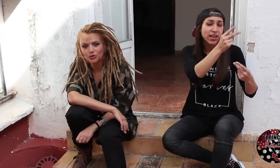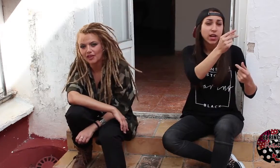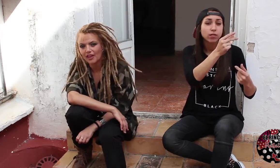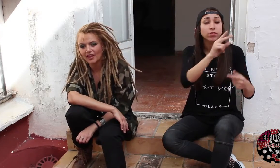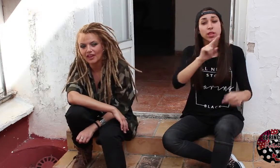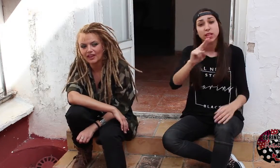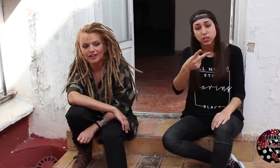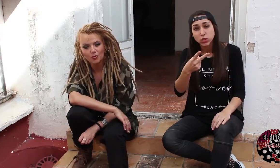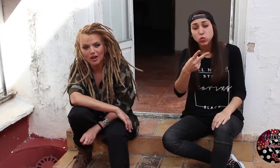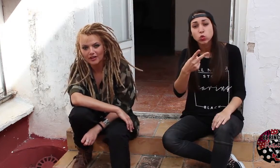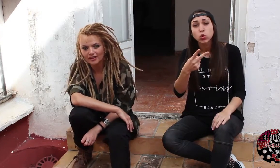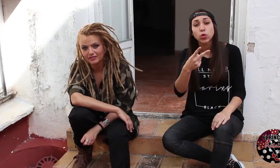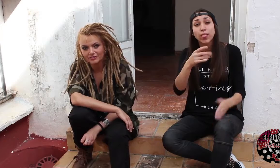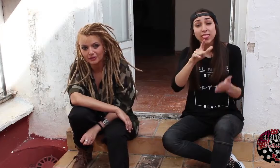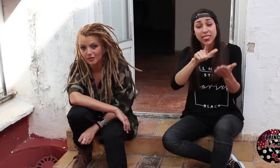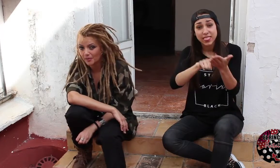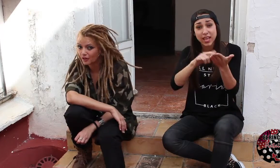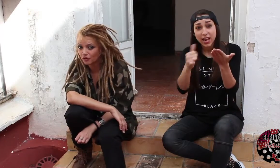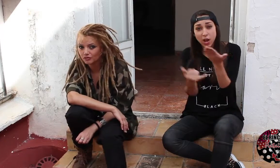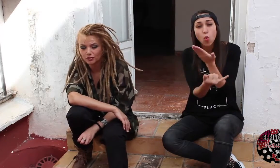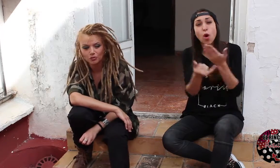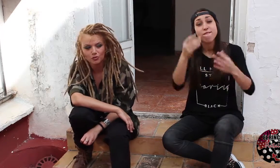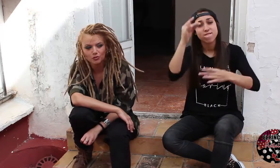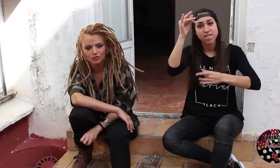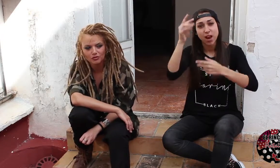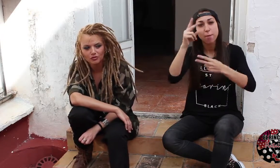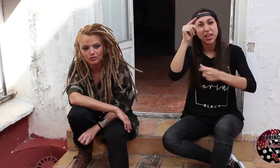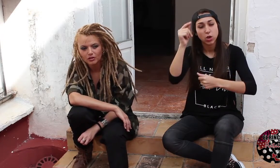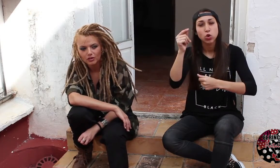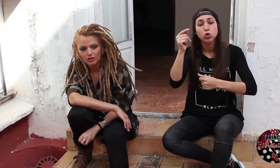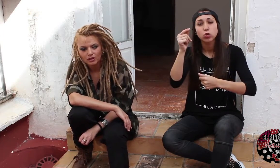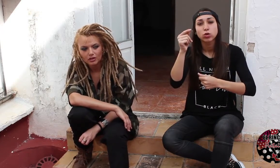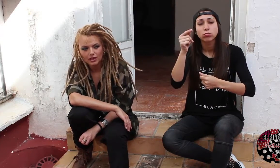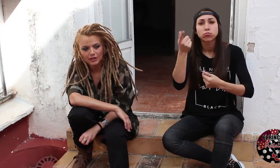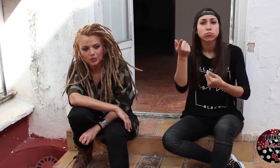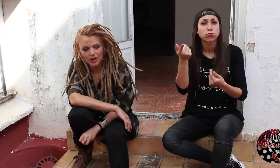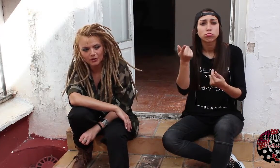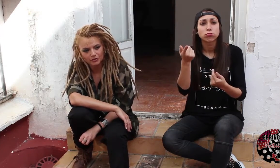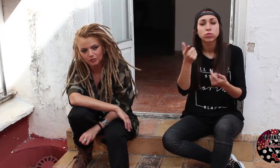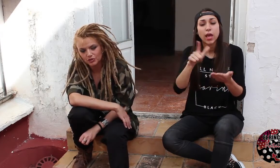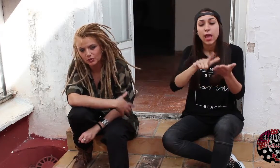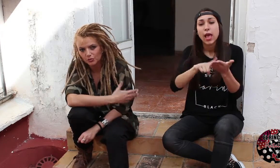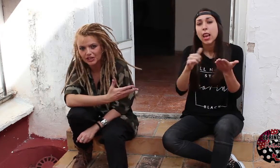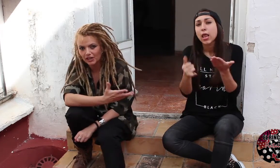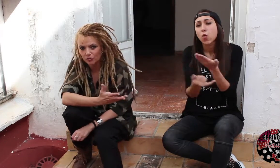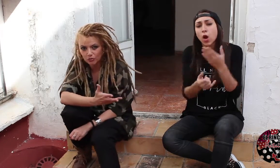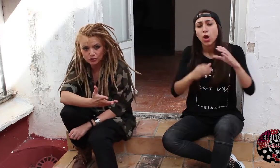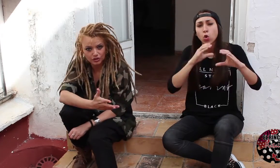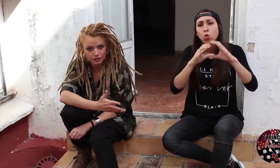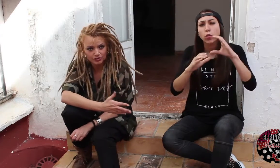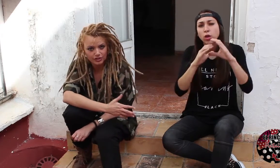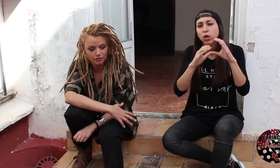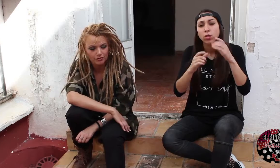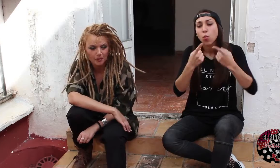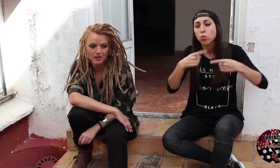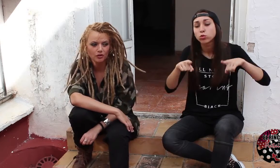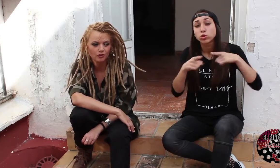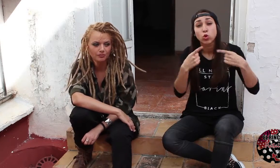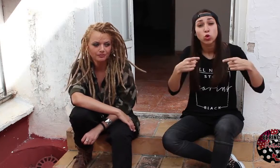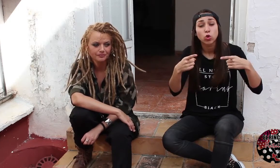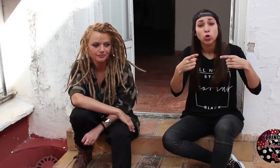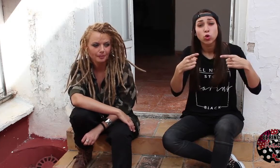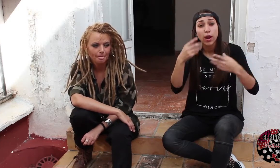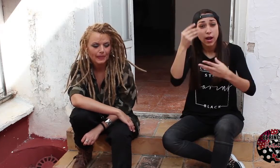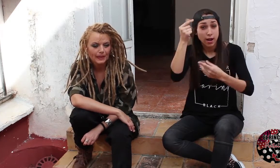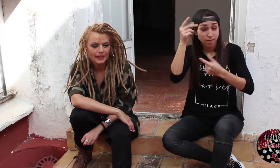Me daré otro curso de lenguaje del flamenco como el lenguaje de los músicos dentro del